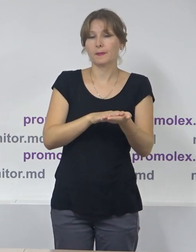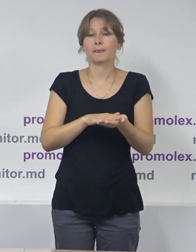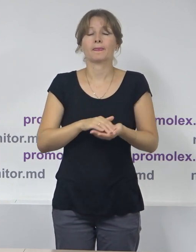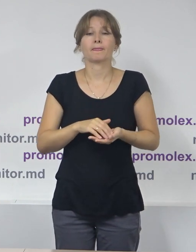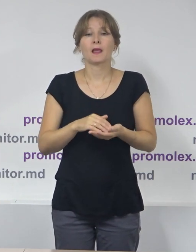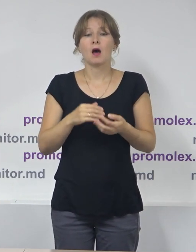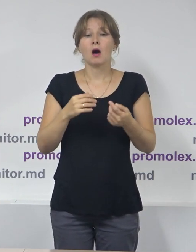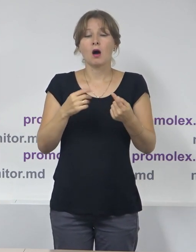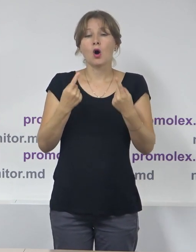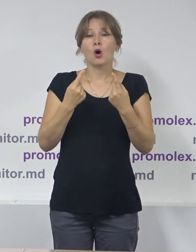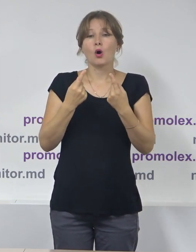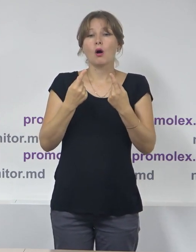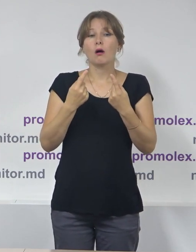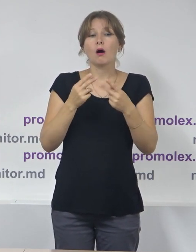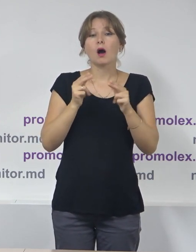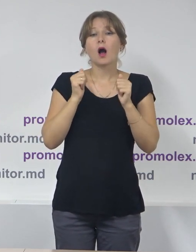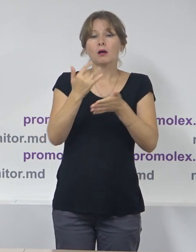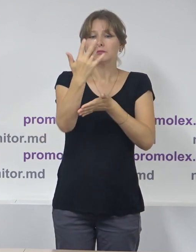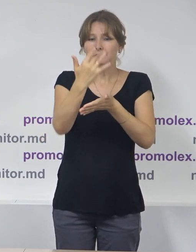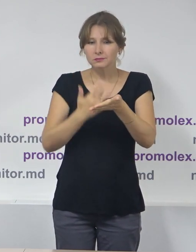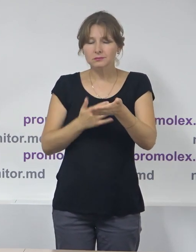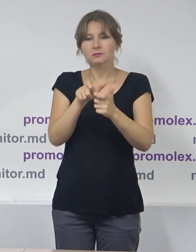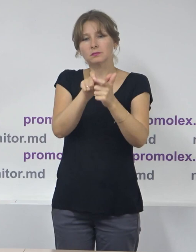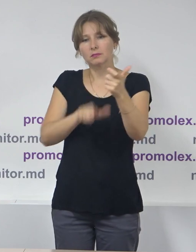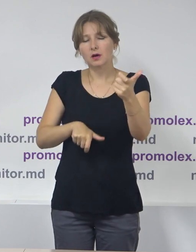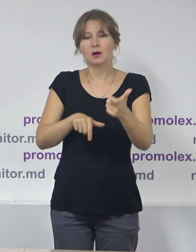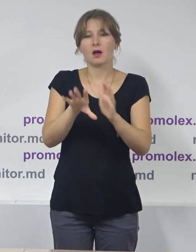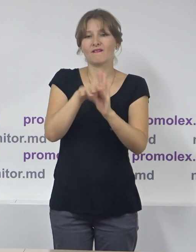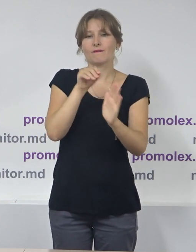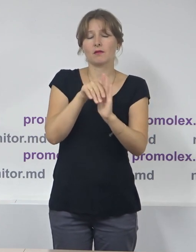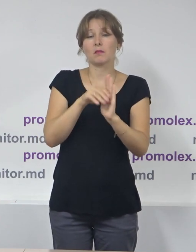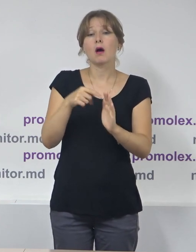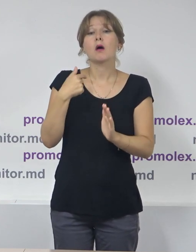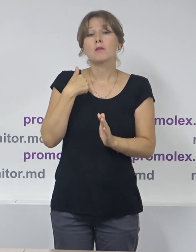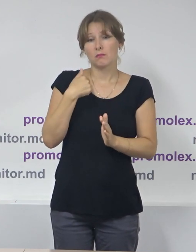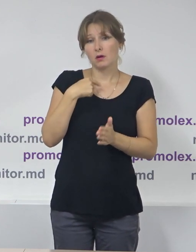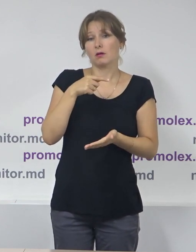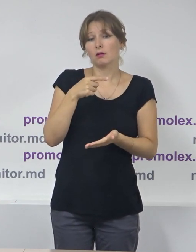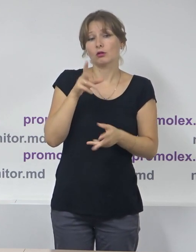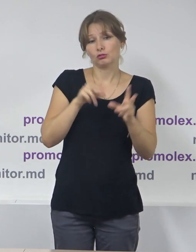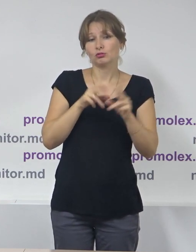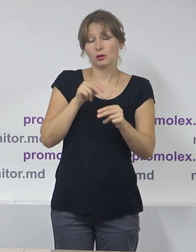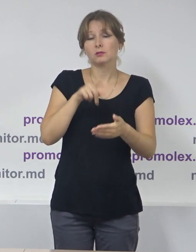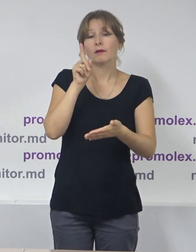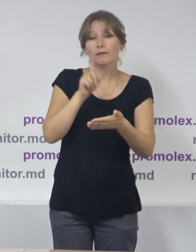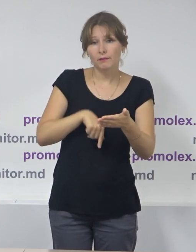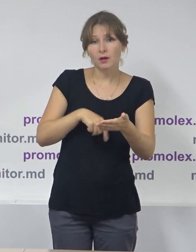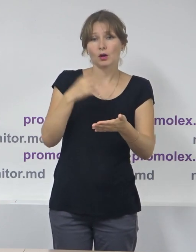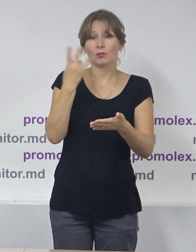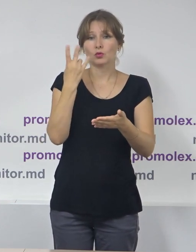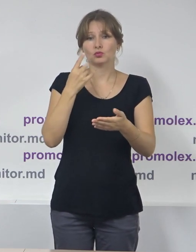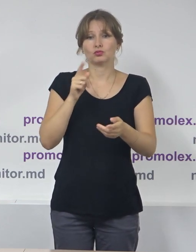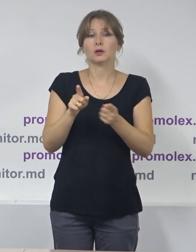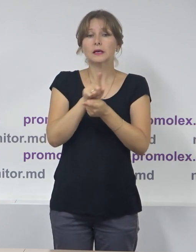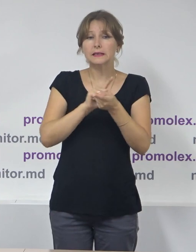despre registrul de stat al alegătorilor și listele electorale. Noi apreciăm practica CEC de a publica periodic datele